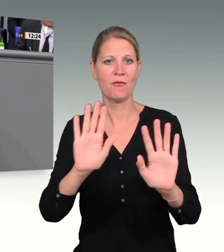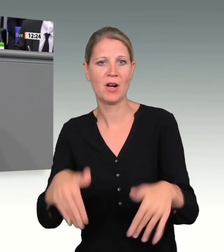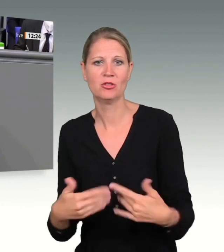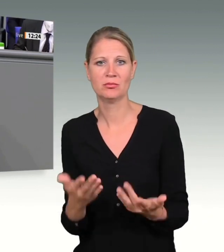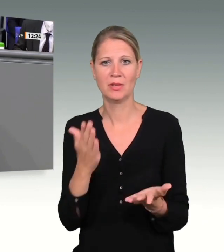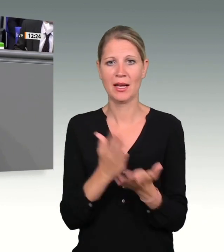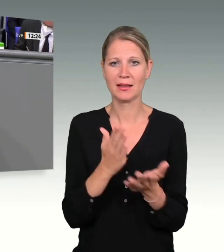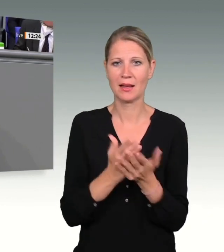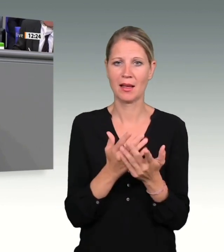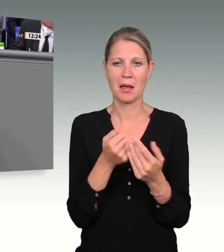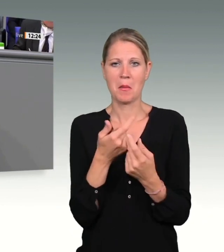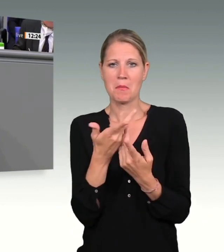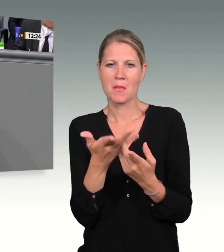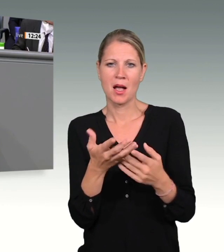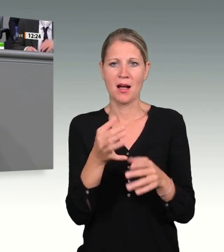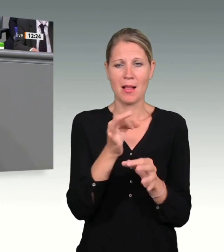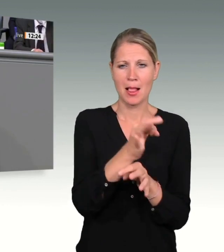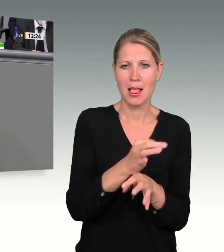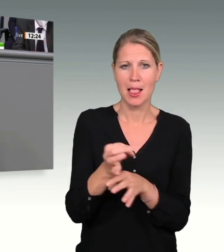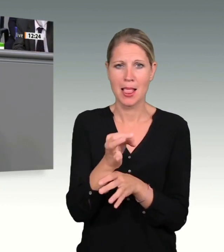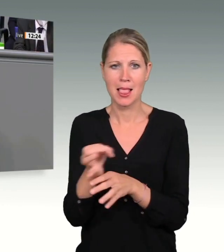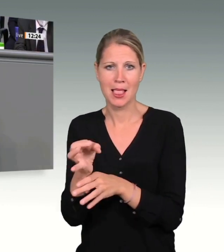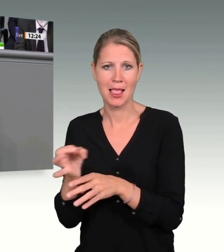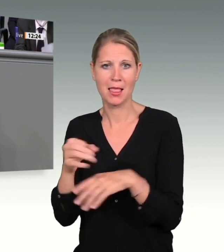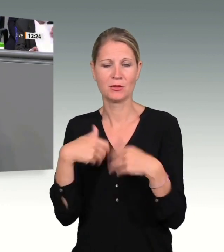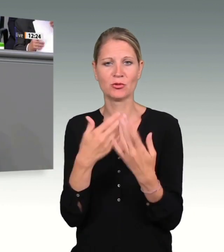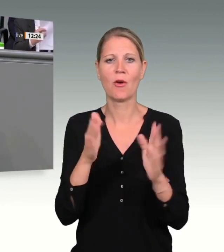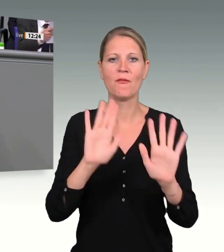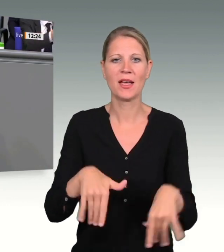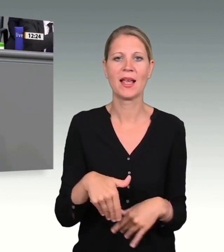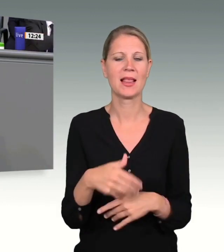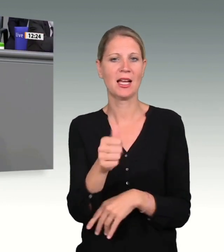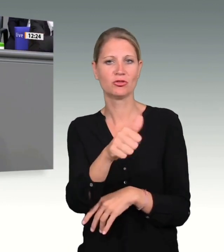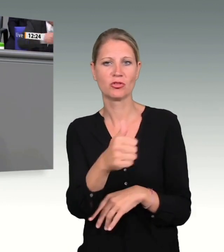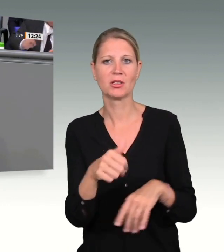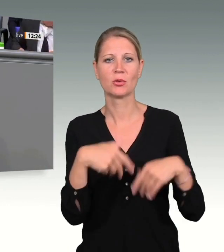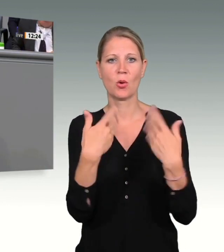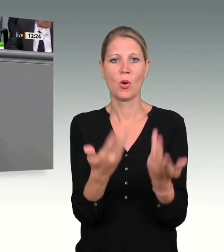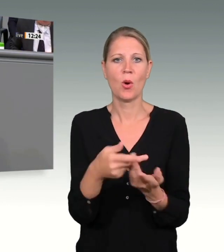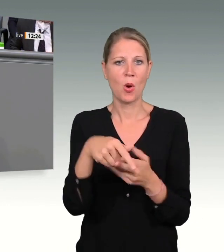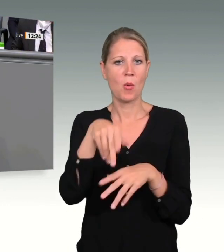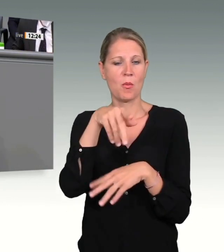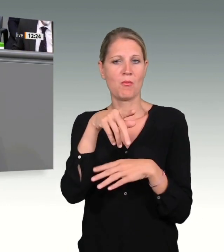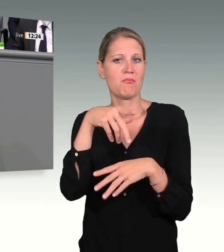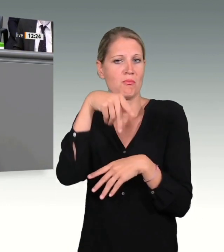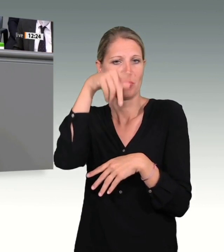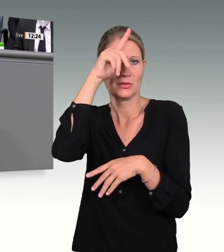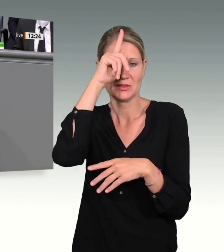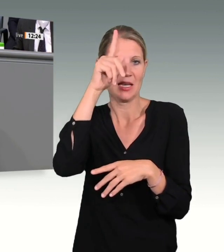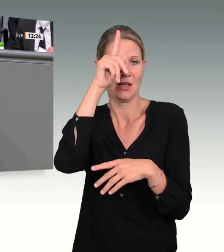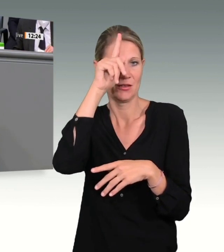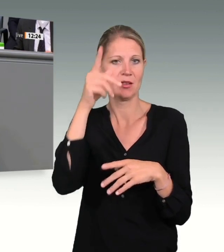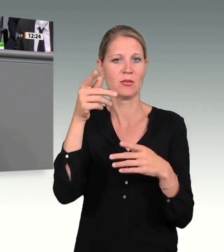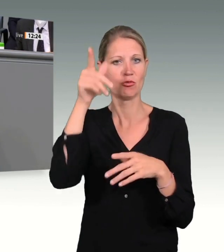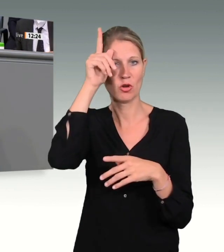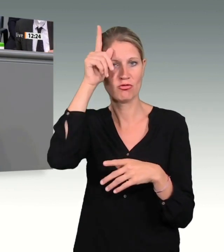Beamten das Bild des terroristischen Gefährders vor dem es Kleinkriminellen, wie es sie in der großen Stadt zu Hunderten gibt. Formal änderte sich nichts an